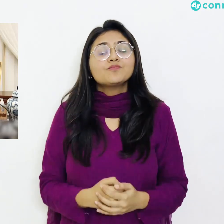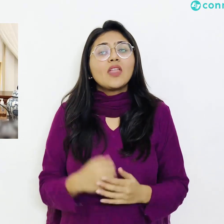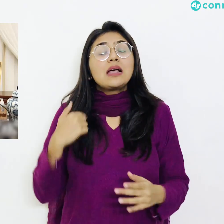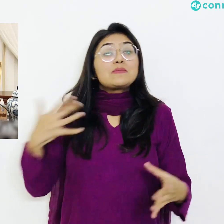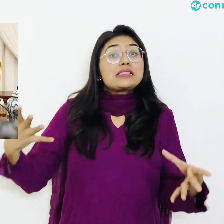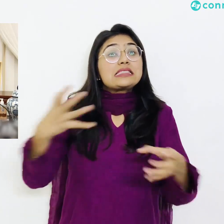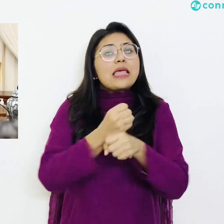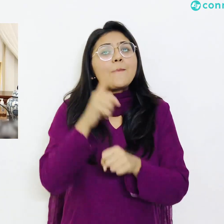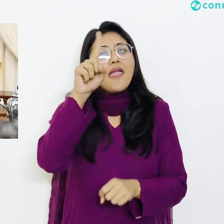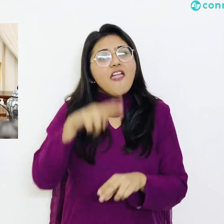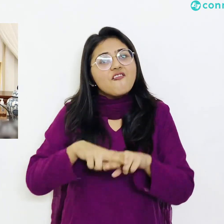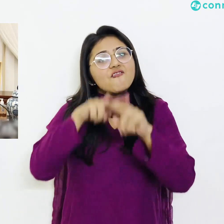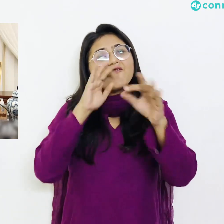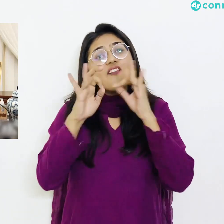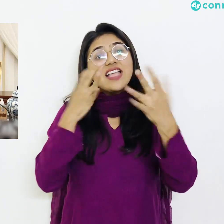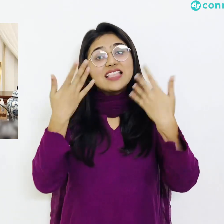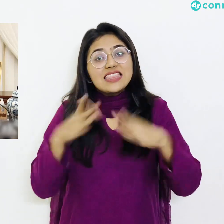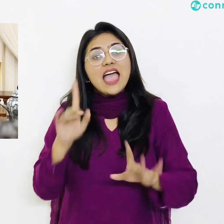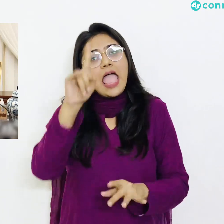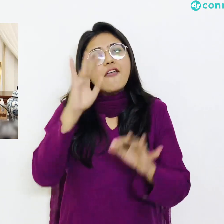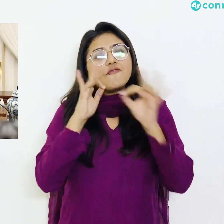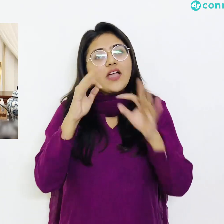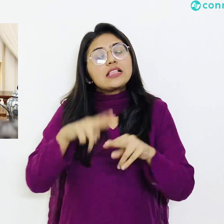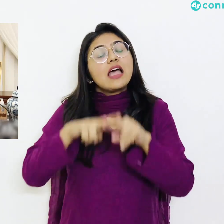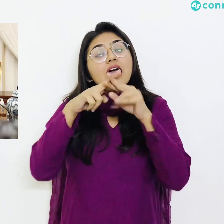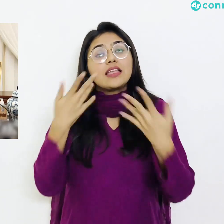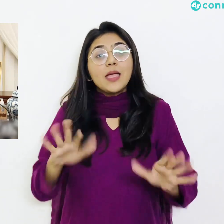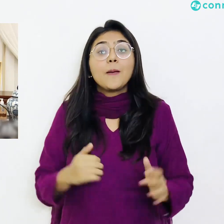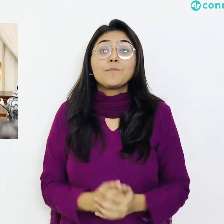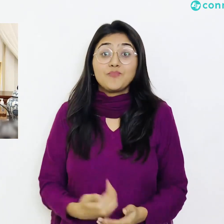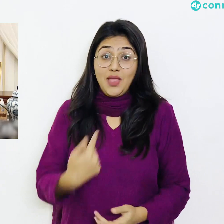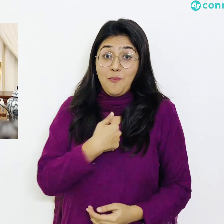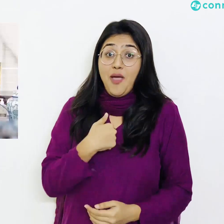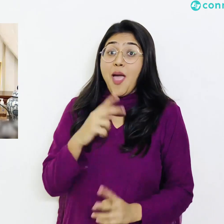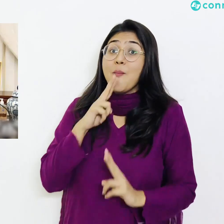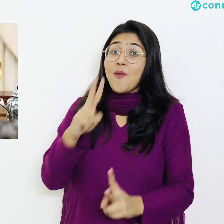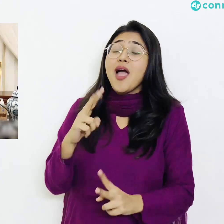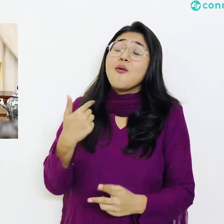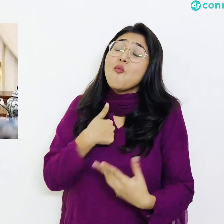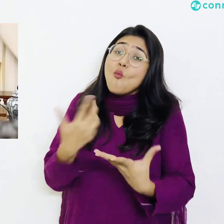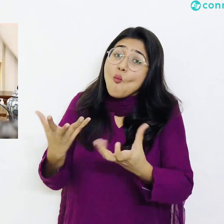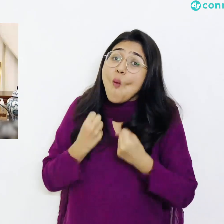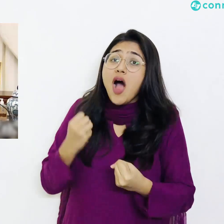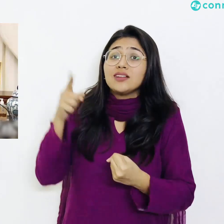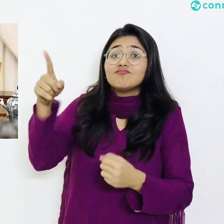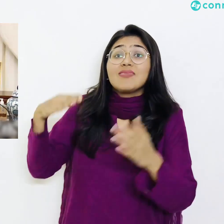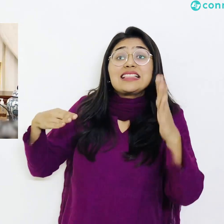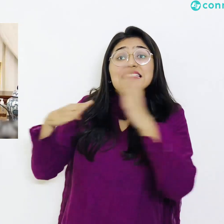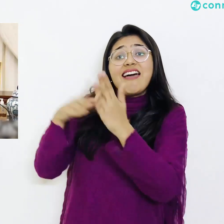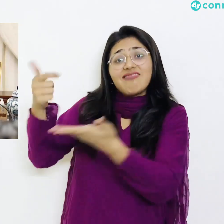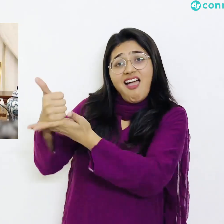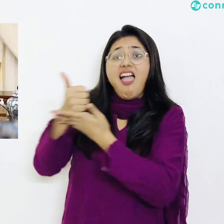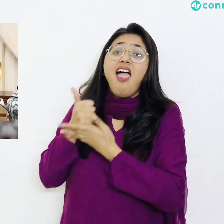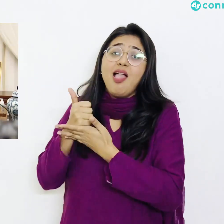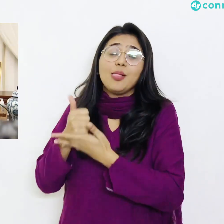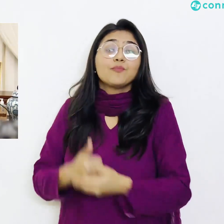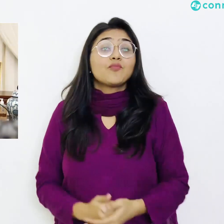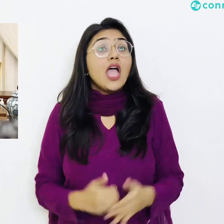ایک فیصلہ کیا تھا اور اس سلسلے میں میں نے انہیں کہا کہ جی ہمیں آپ کے مدد کی ضرورت ہے صدر صاحب نے بہت